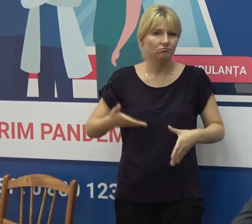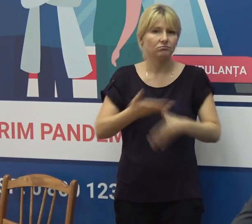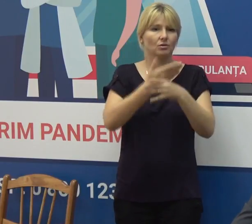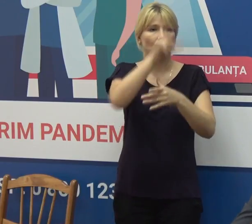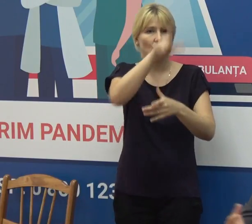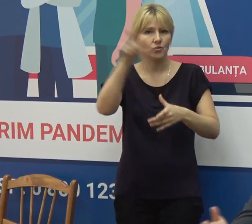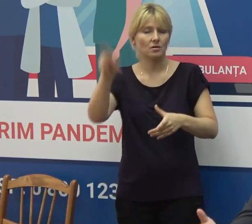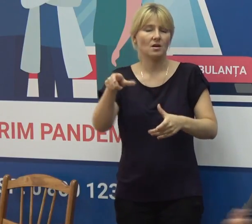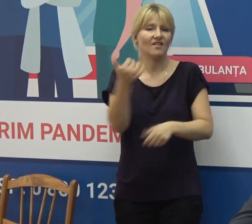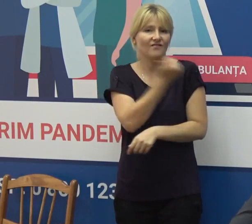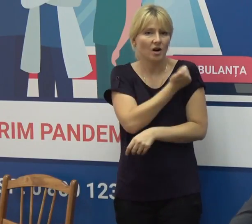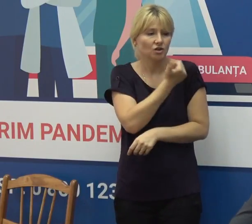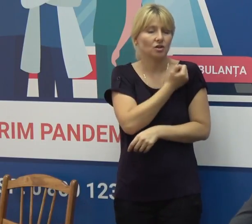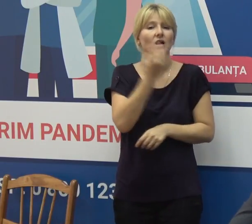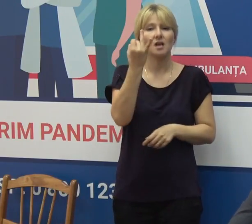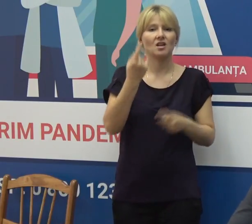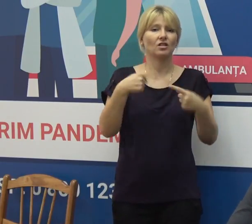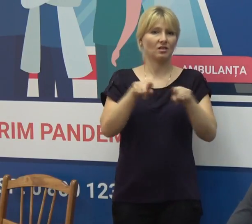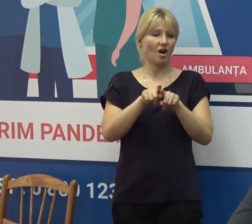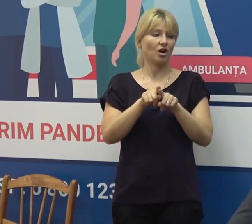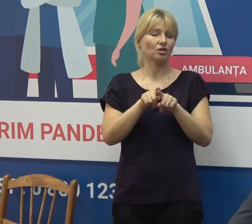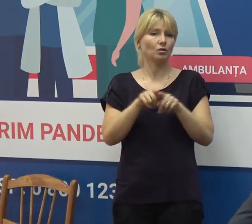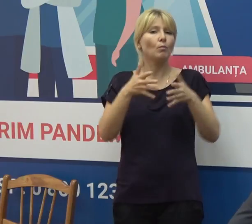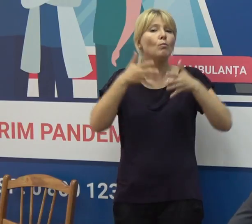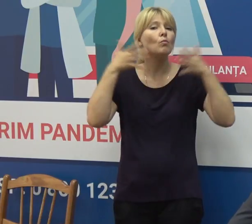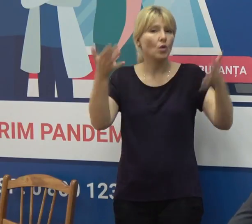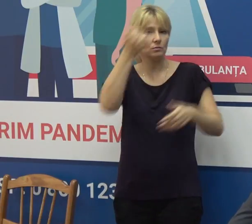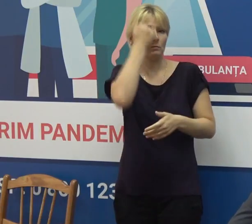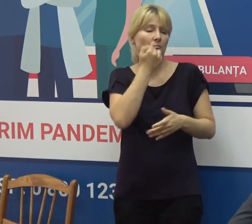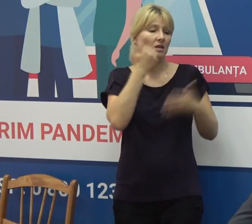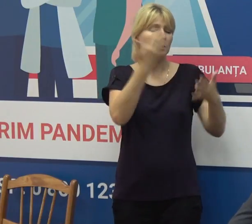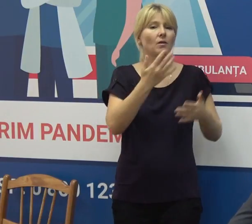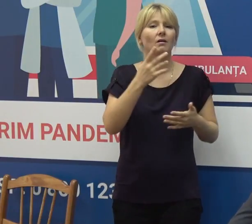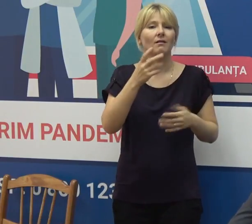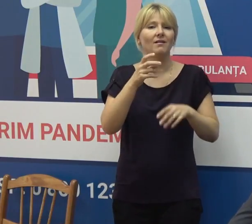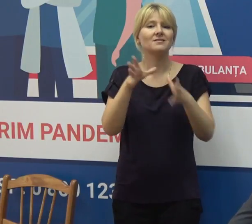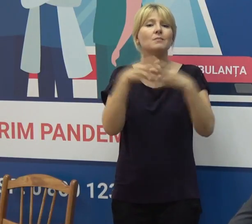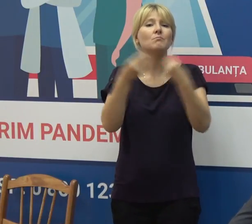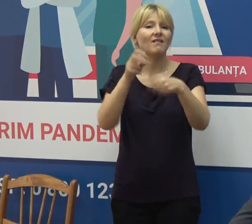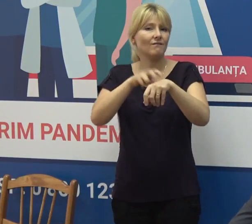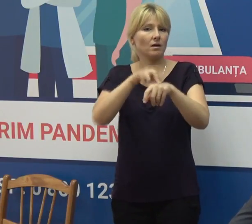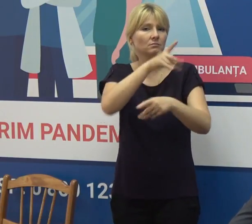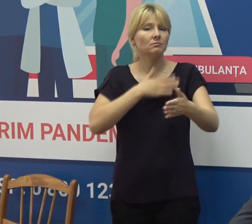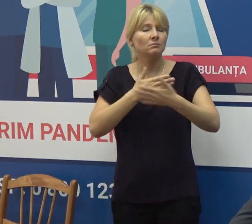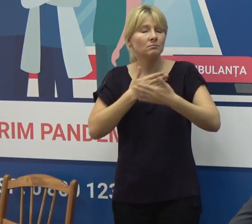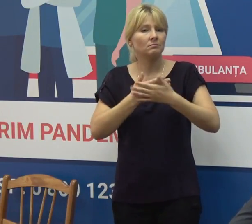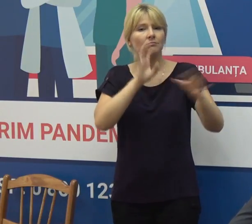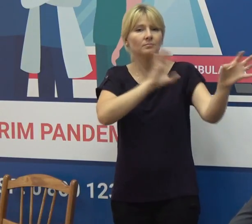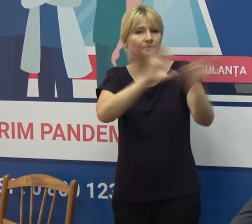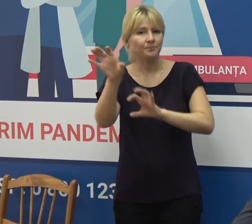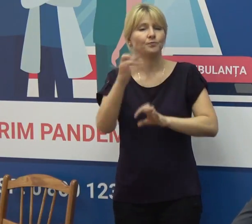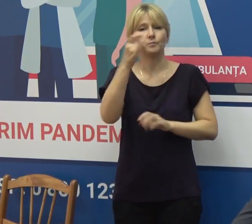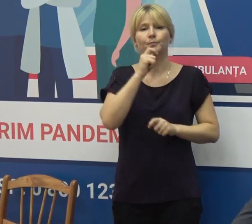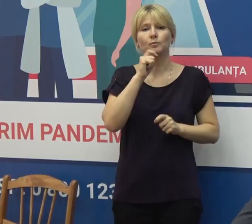citățenilor și în acest context, în special, la asistenții medicale primare. Cu acestea fiind spuse, ofer